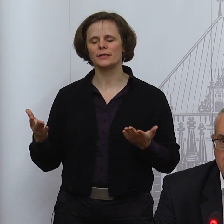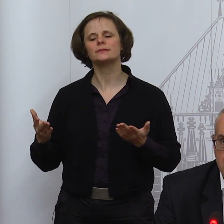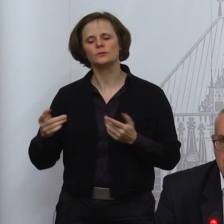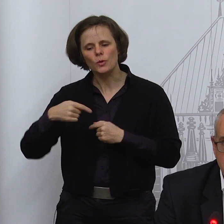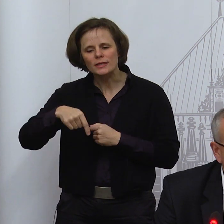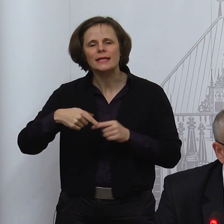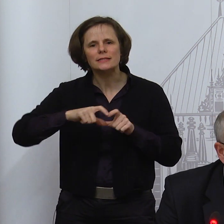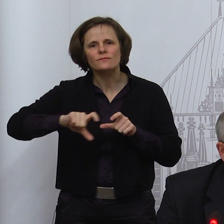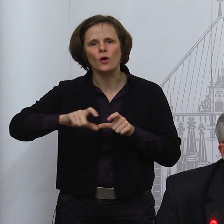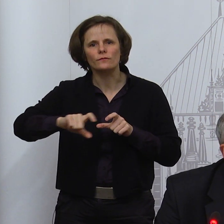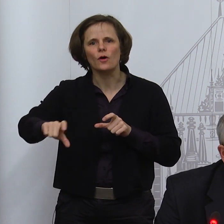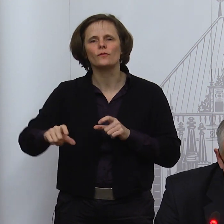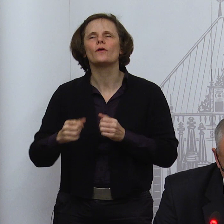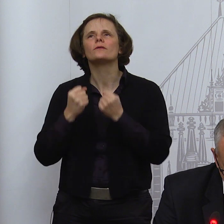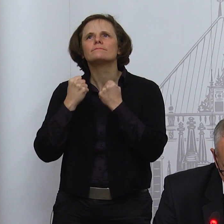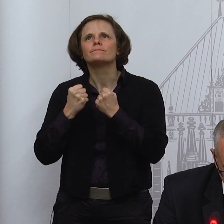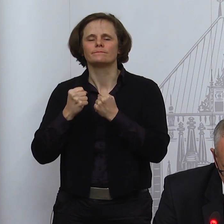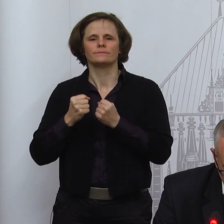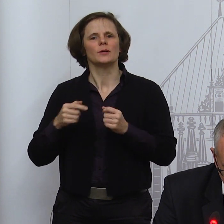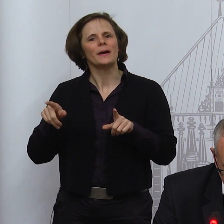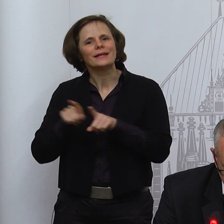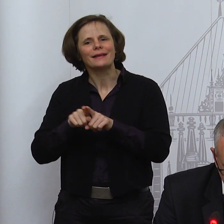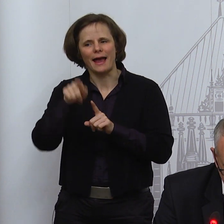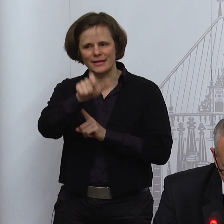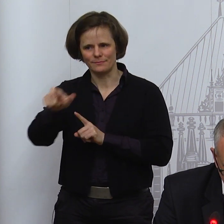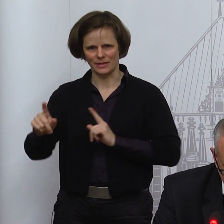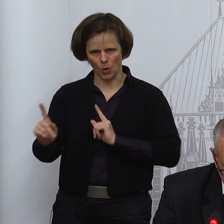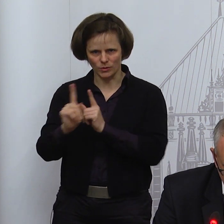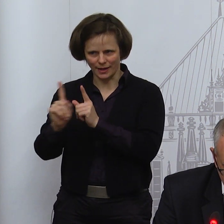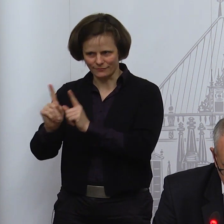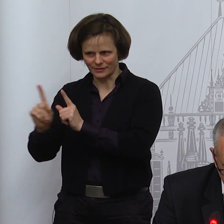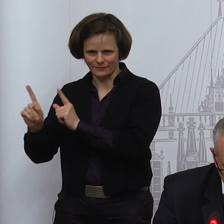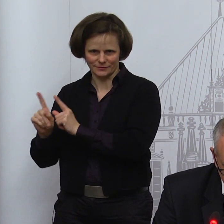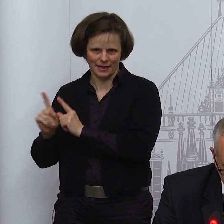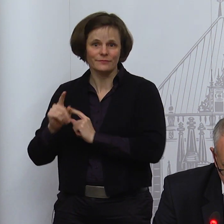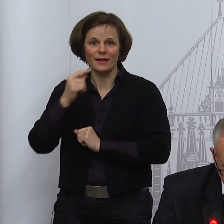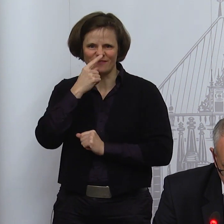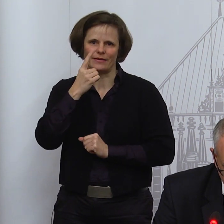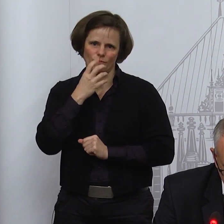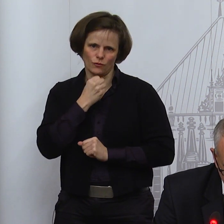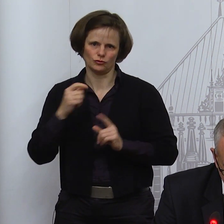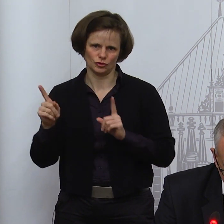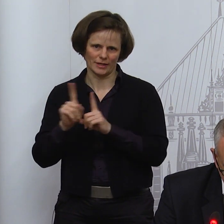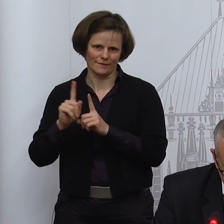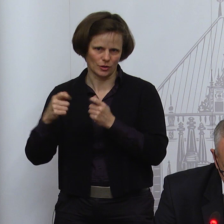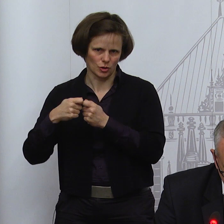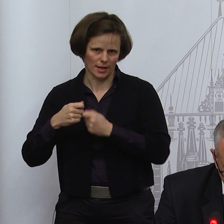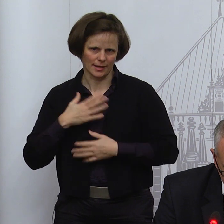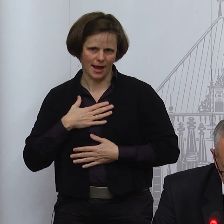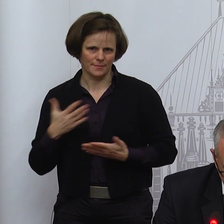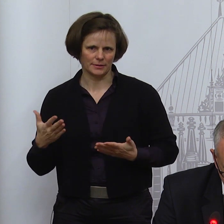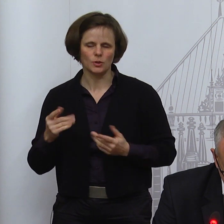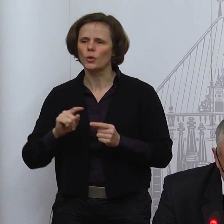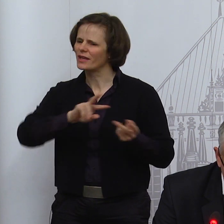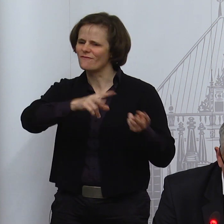auf denselben Personenkreis oder nach Möglichkeit auf dieselbe Person bei Treffen zu beschränken. Zweitens haben